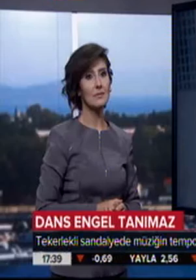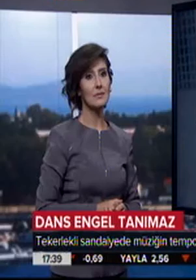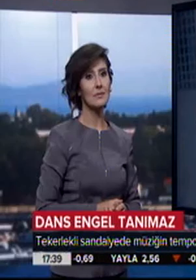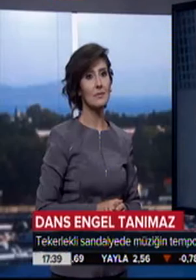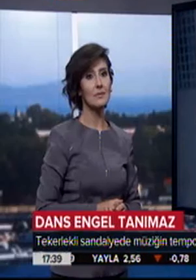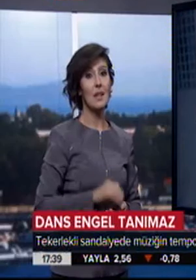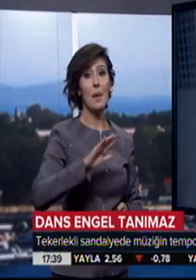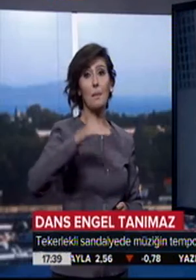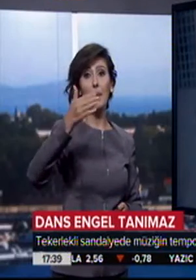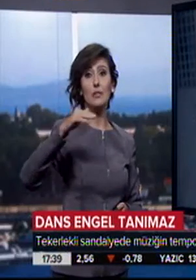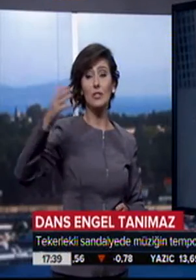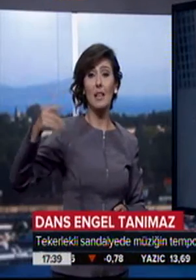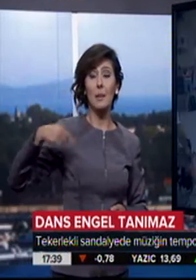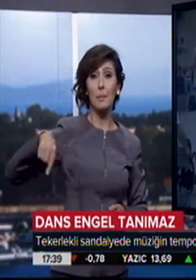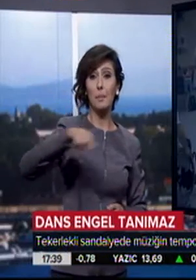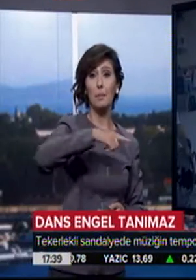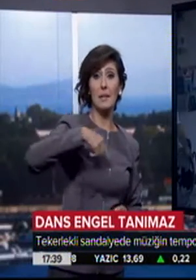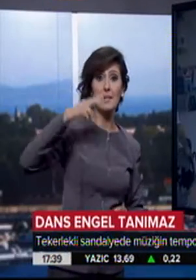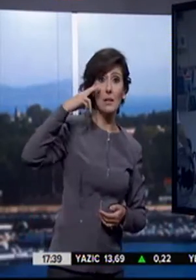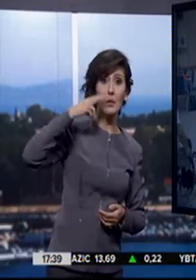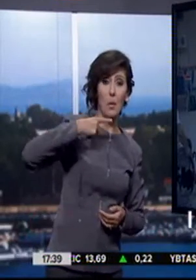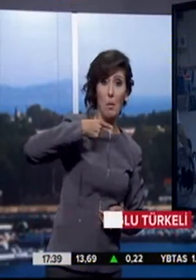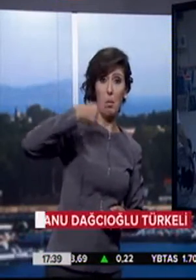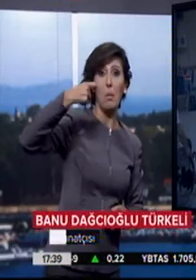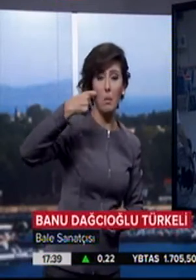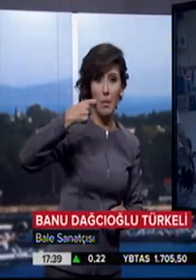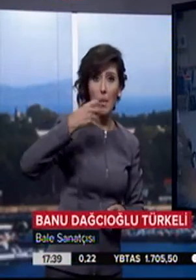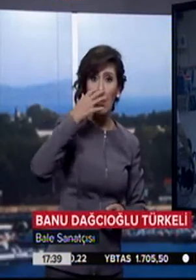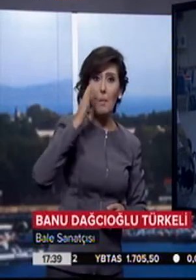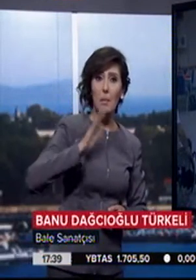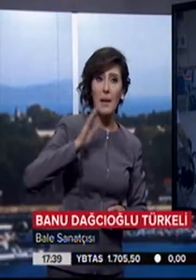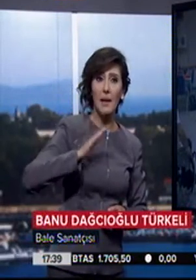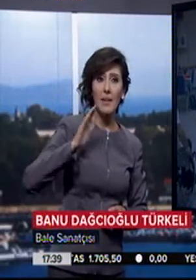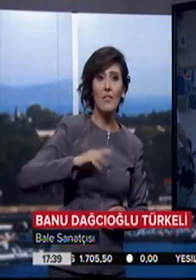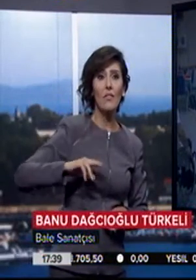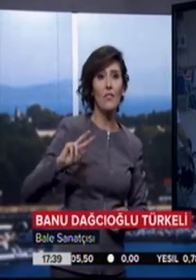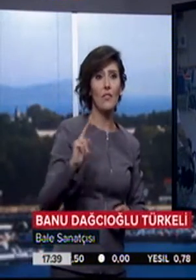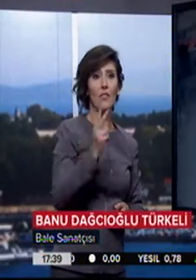Başkalarının bizi fark etmesini beklemekten vazgeçerek biz onların önüne çıkmaya karar verdik.